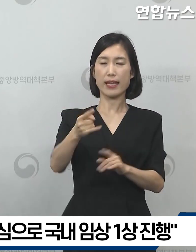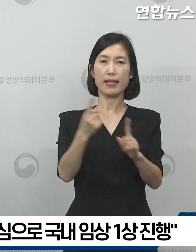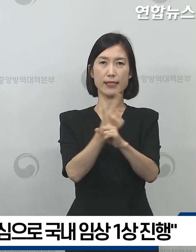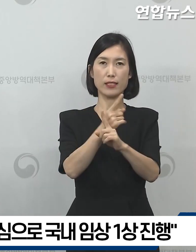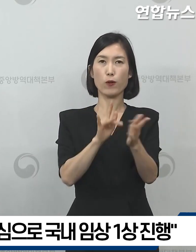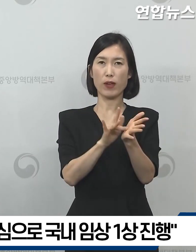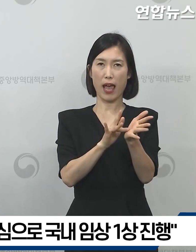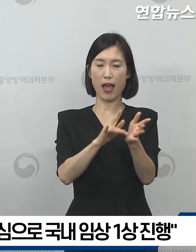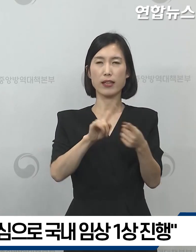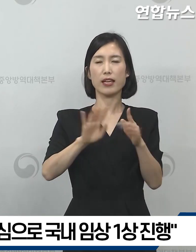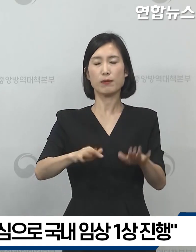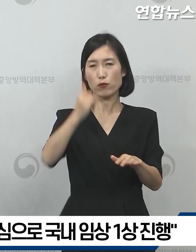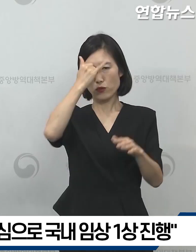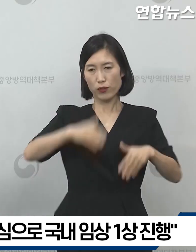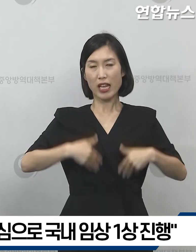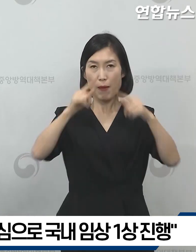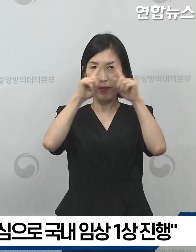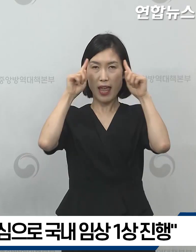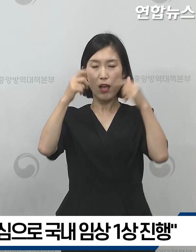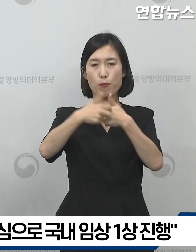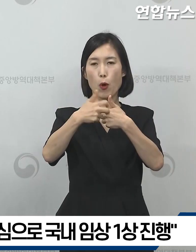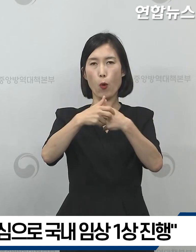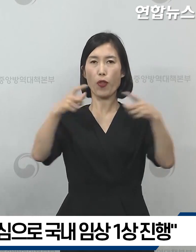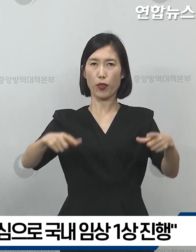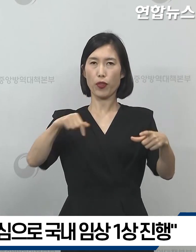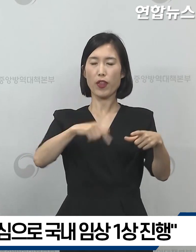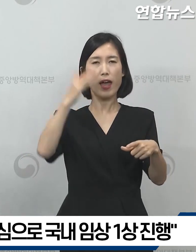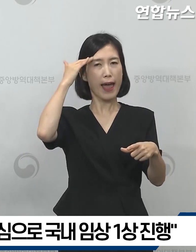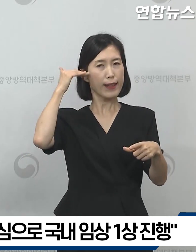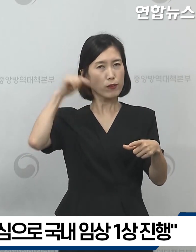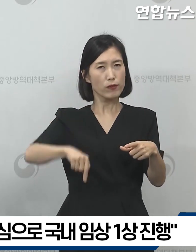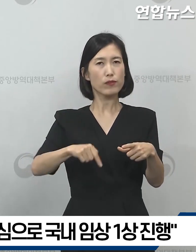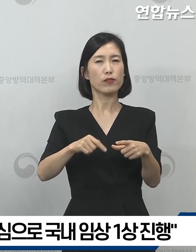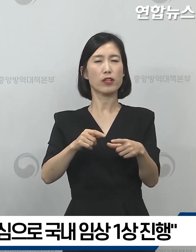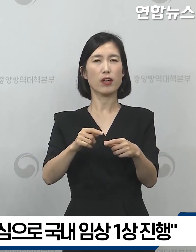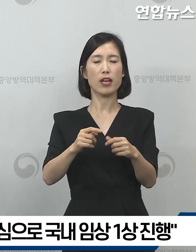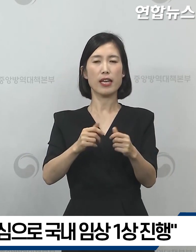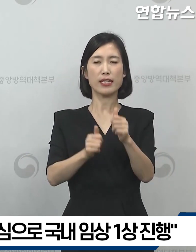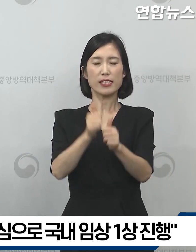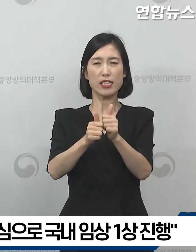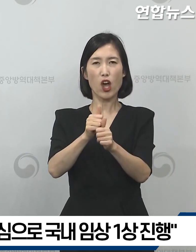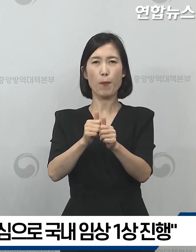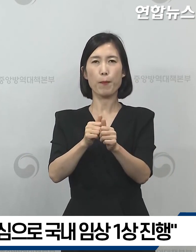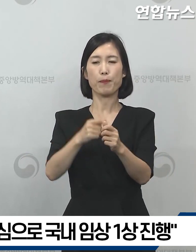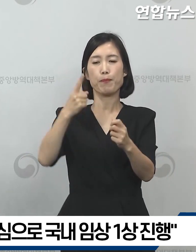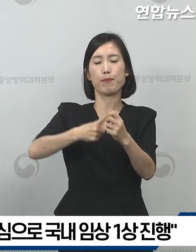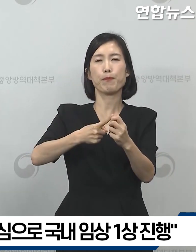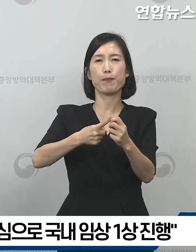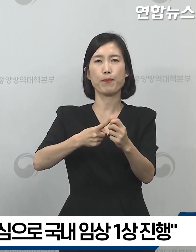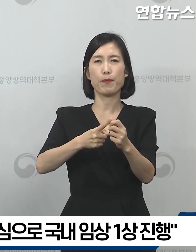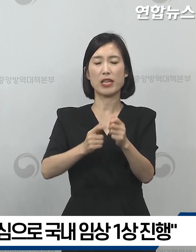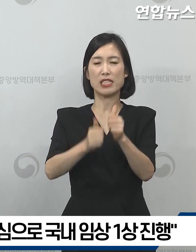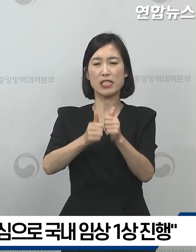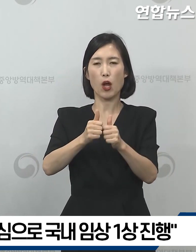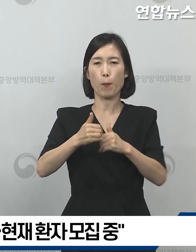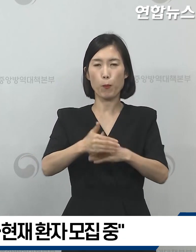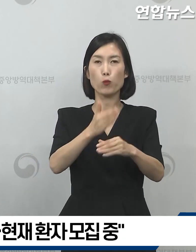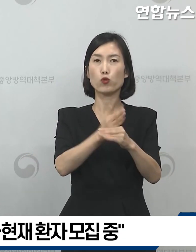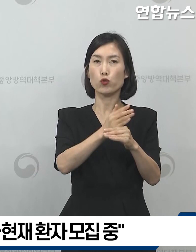현재 충남대병원을 중심으로 국내 임상 1상을 진행하고 있고